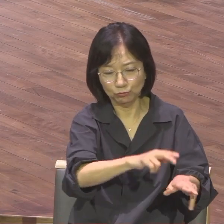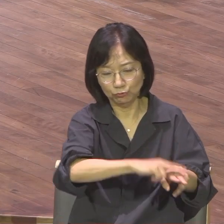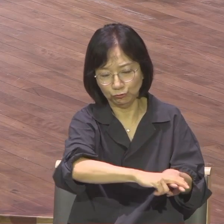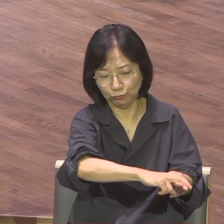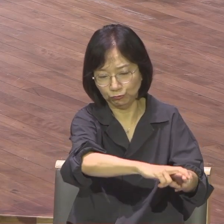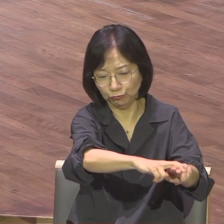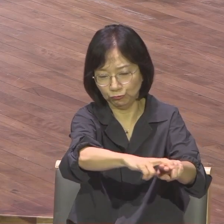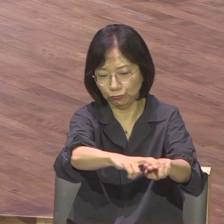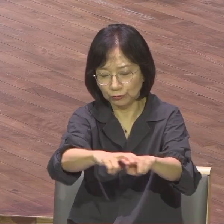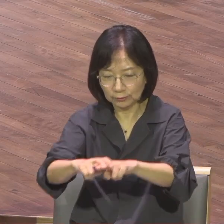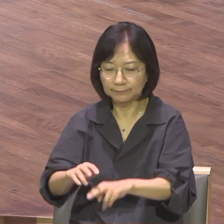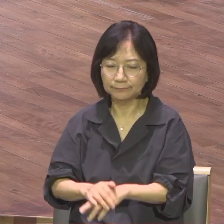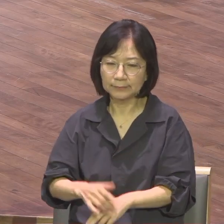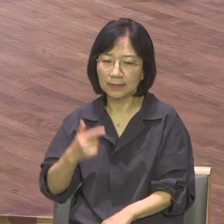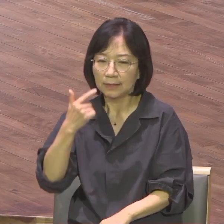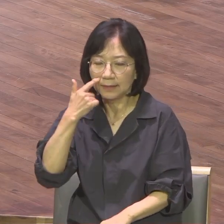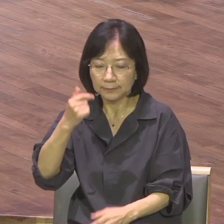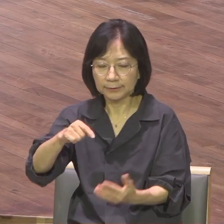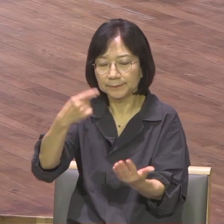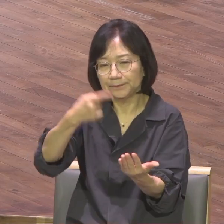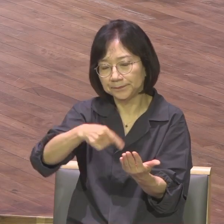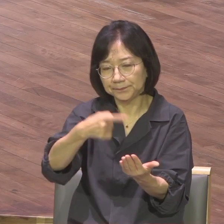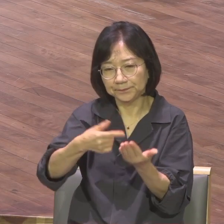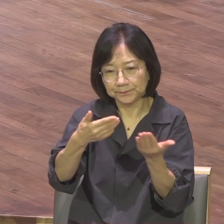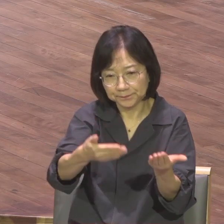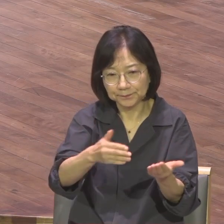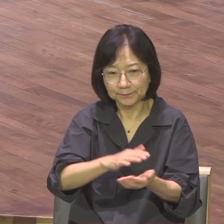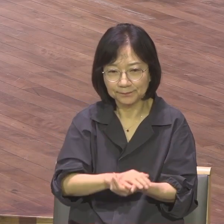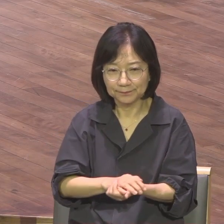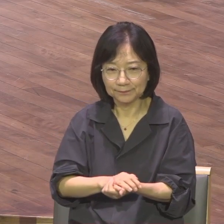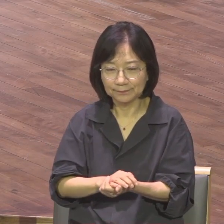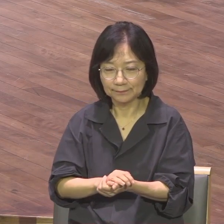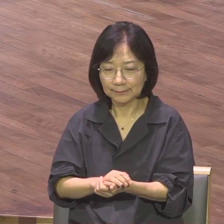지혜서라 불리는 탈모들을 함께 토론하고 함께 나누는 시간을 가집니다